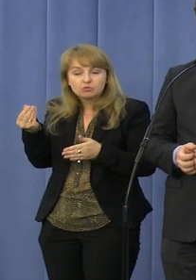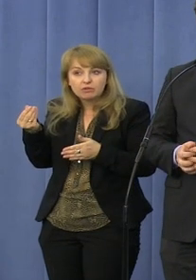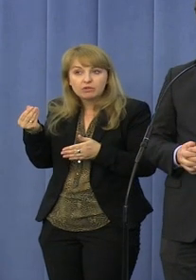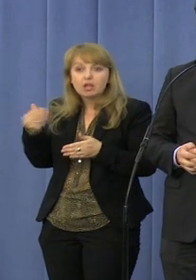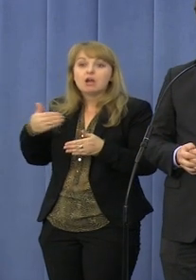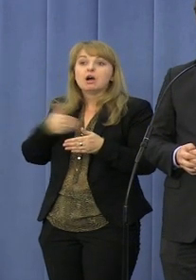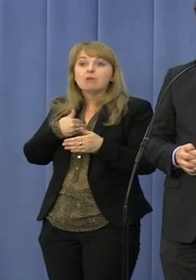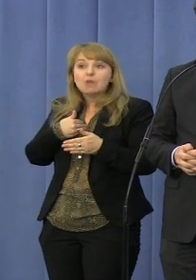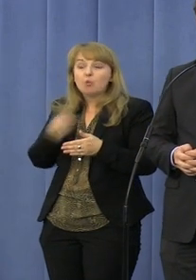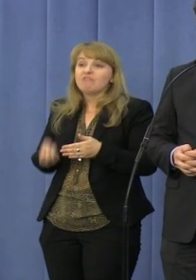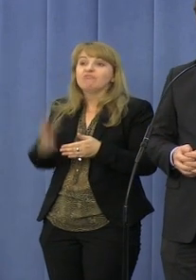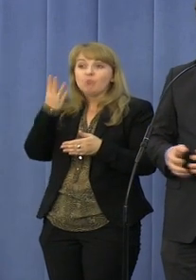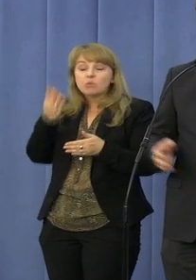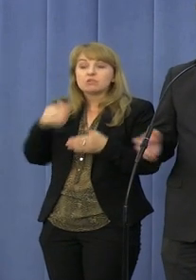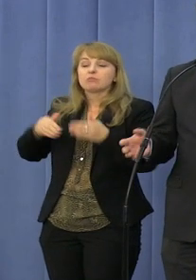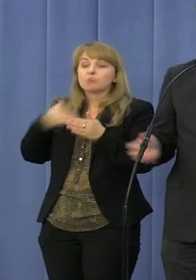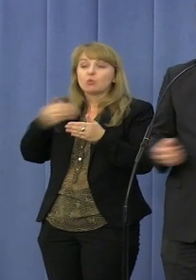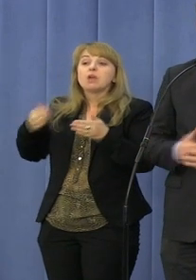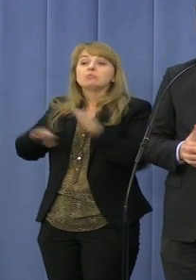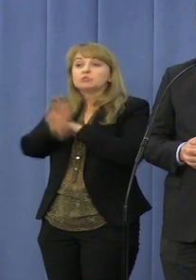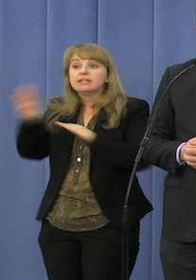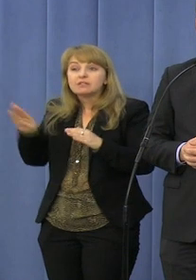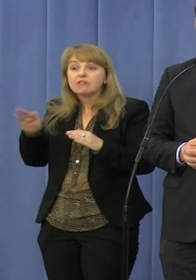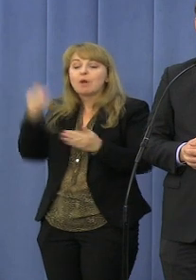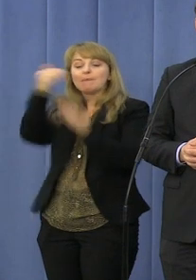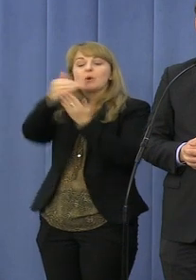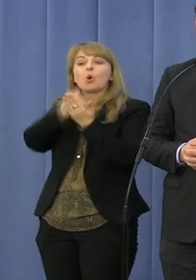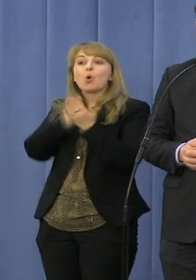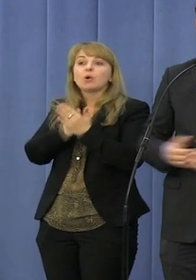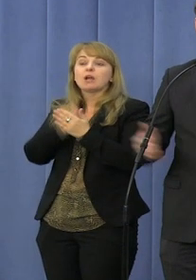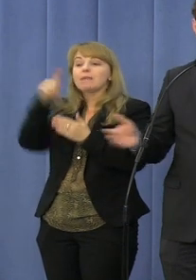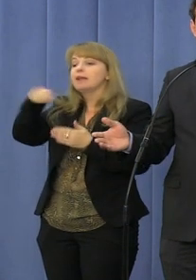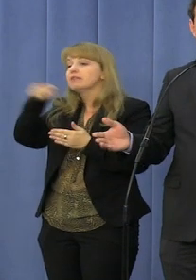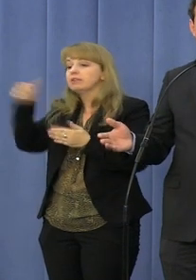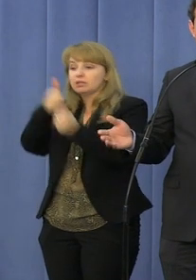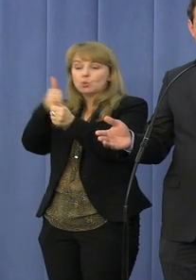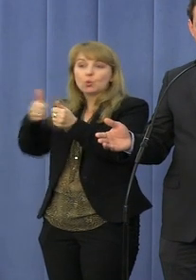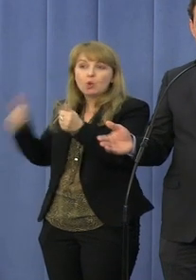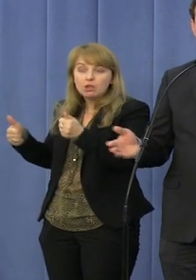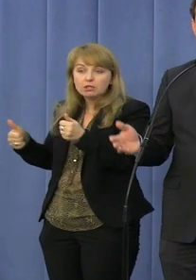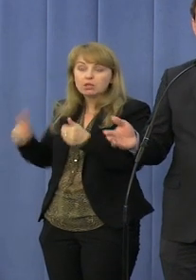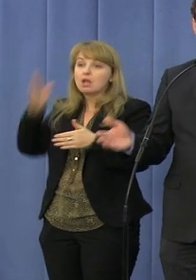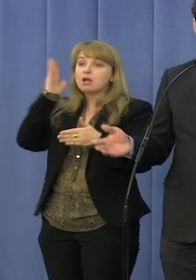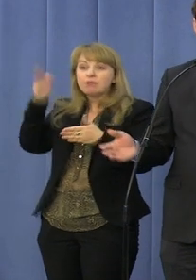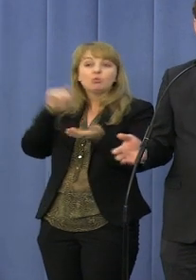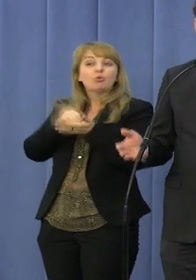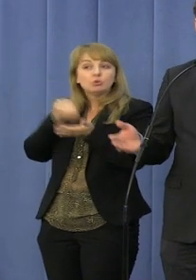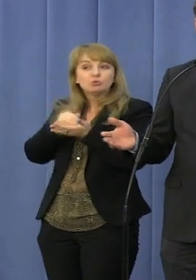panem Bartoszem Rółkowiczem przedstawią program wychodzenia z tych kolejek. Będą na pewno potrzebowali